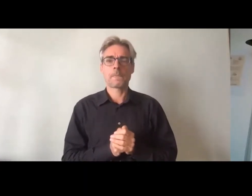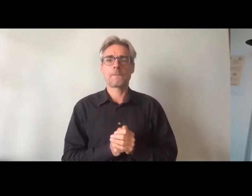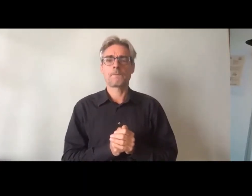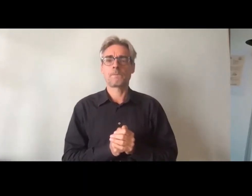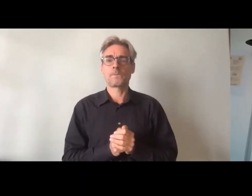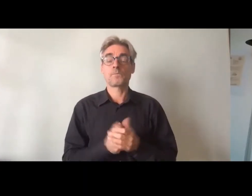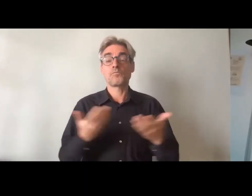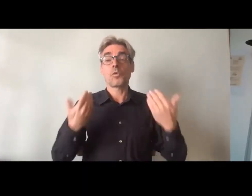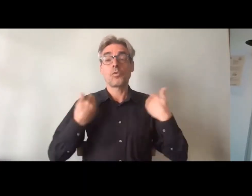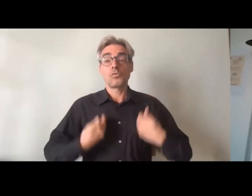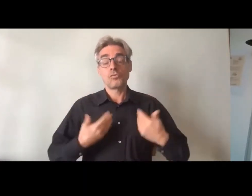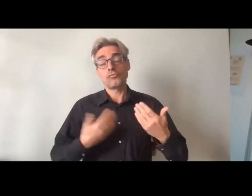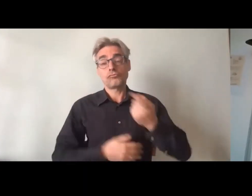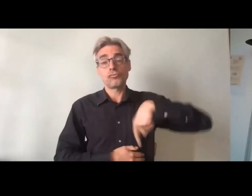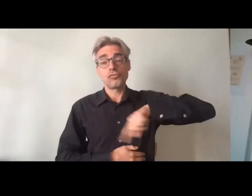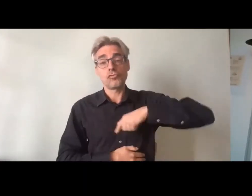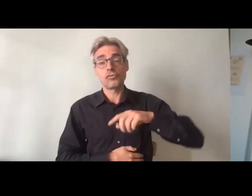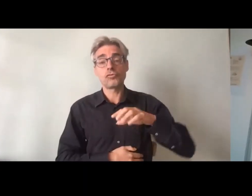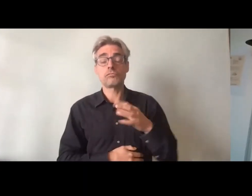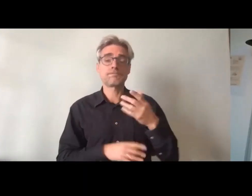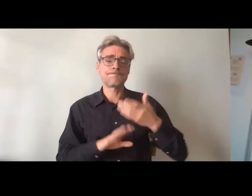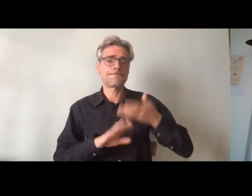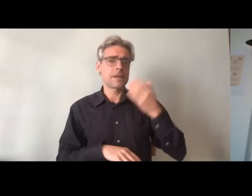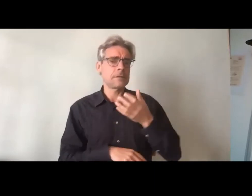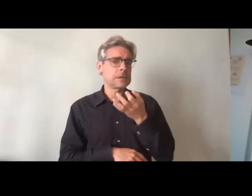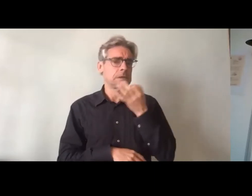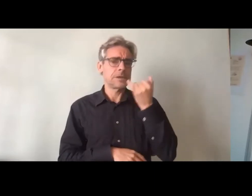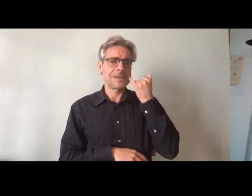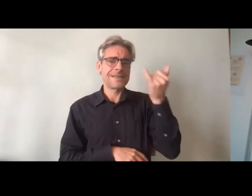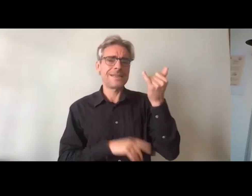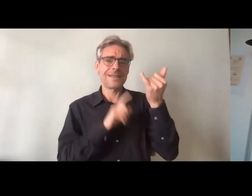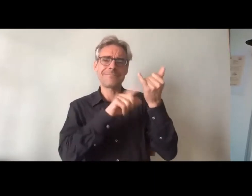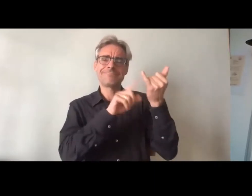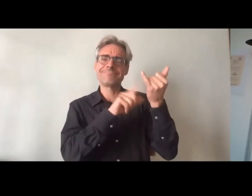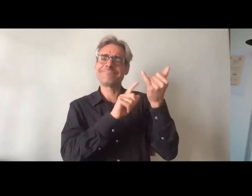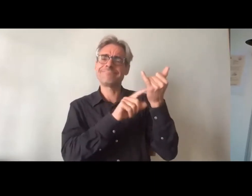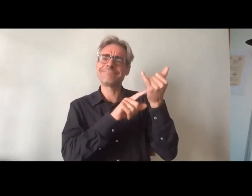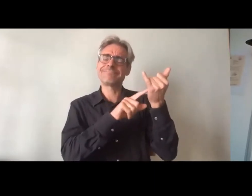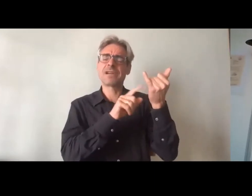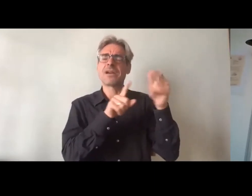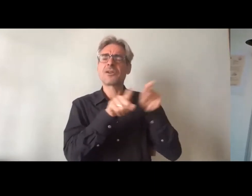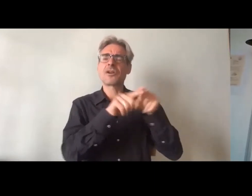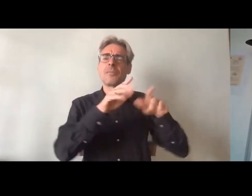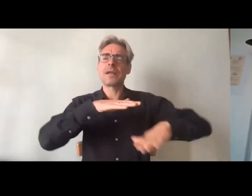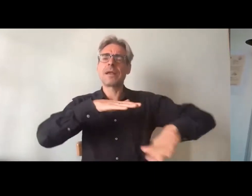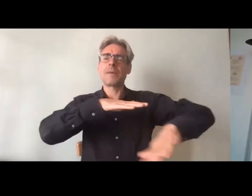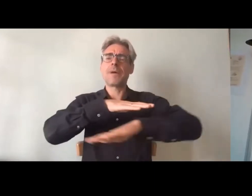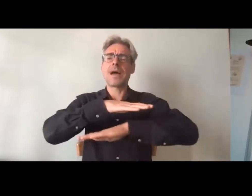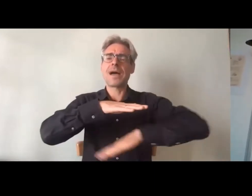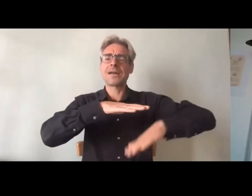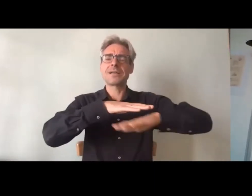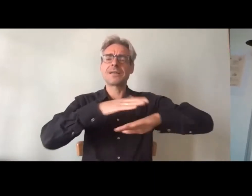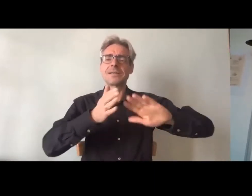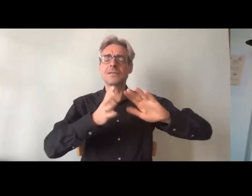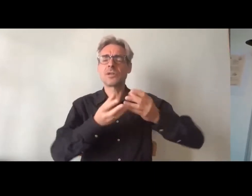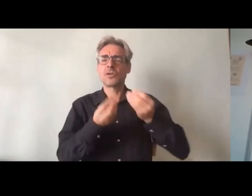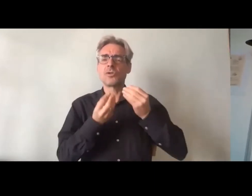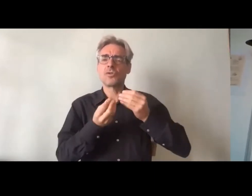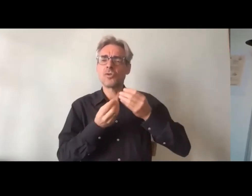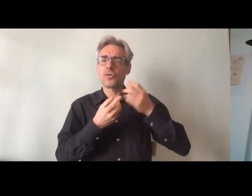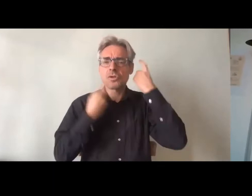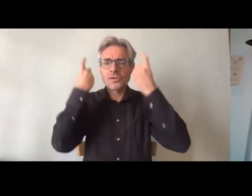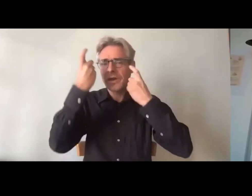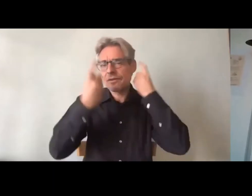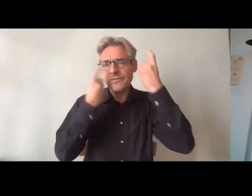Nous, il y a une notion qui nous sert un peu de cap, d'ambition un peu dans